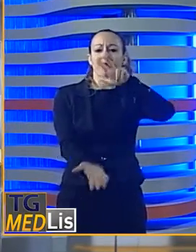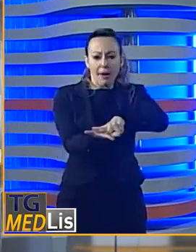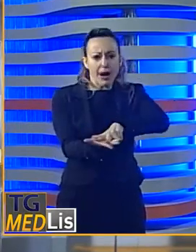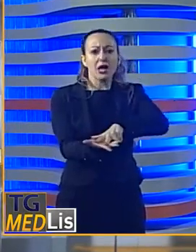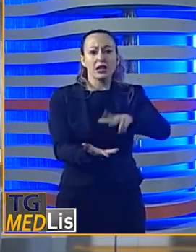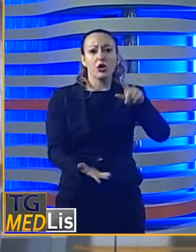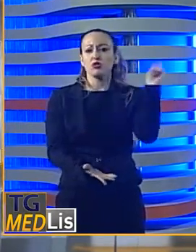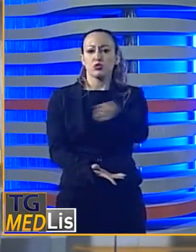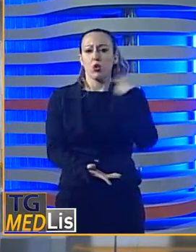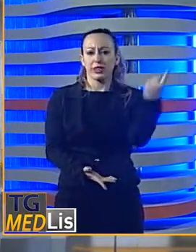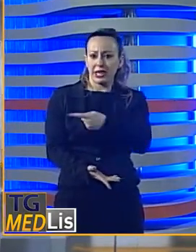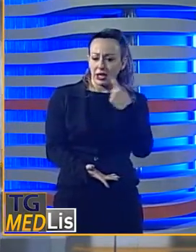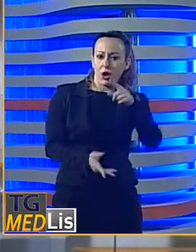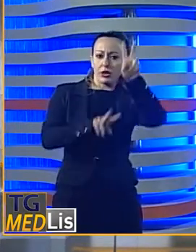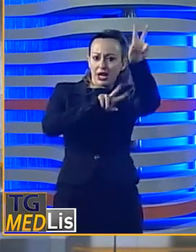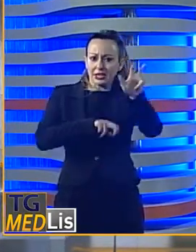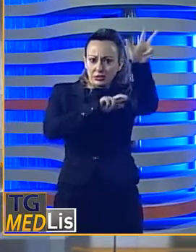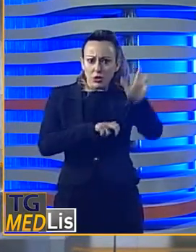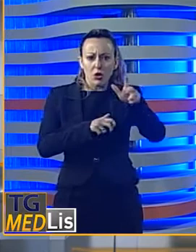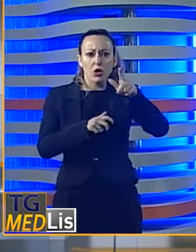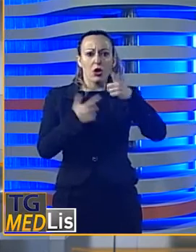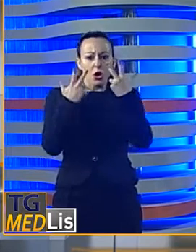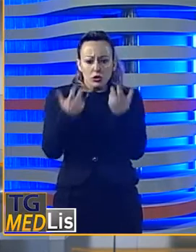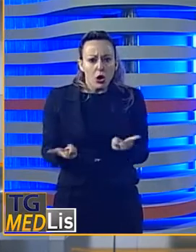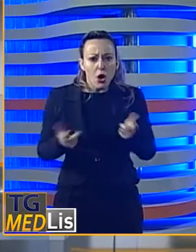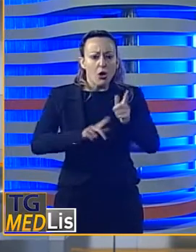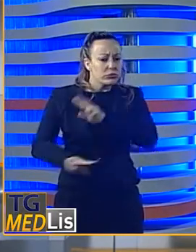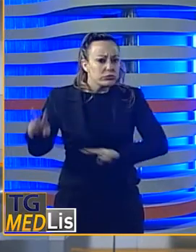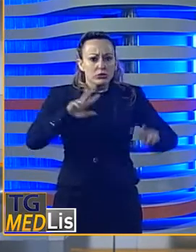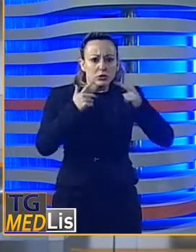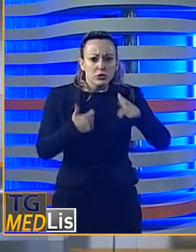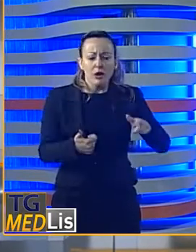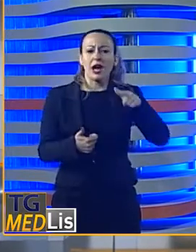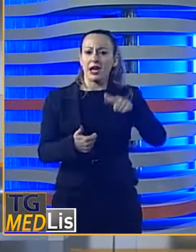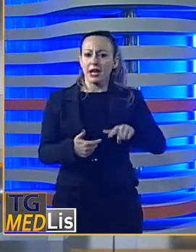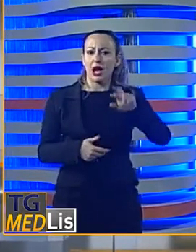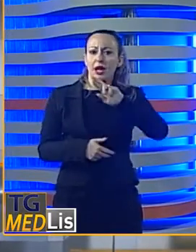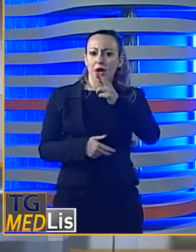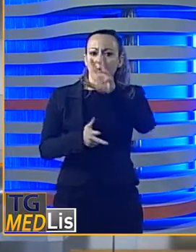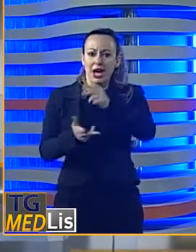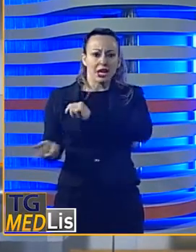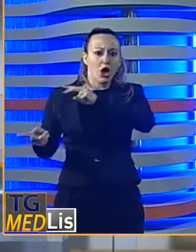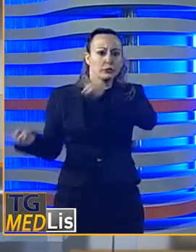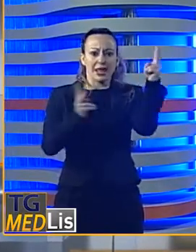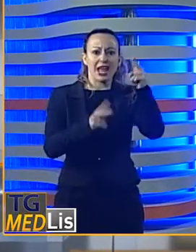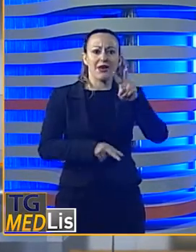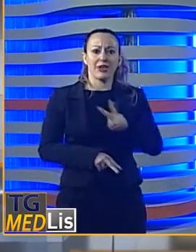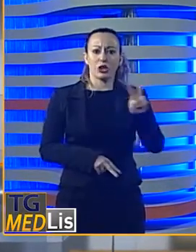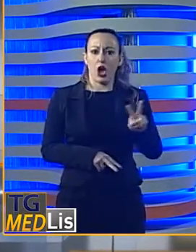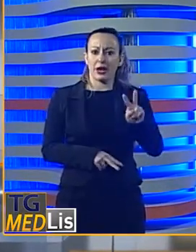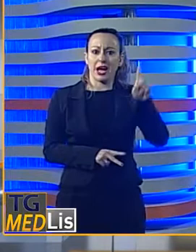'ospedale di Vittoria la prognosi per la vittima, l'anziano e di 30 giorni il ragazzo invece dovrà